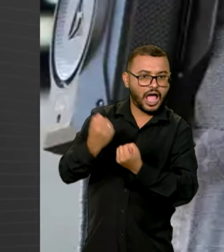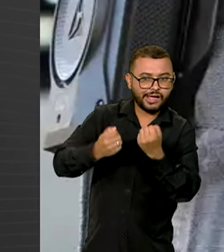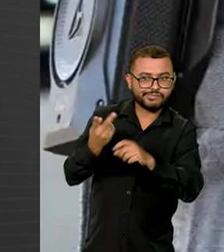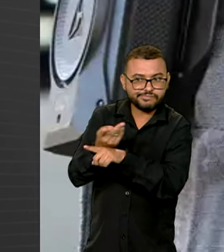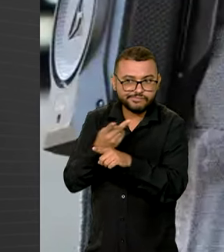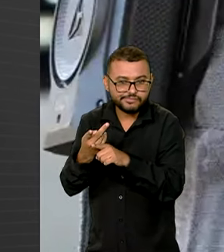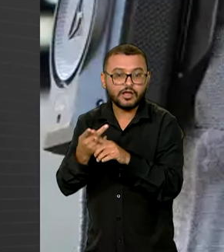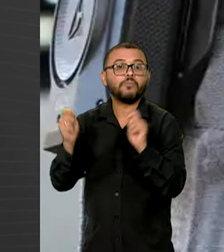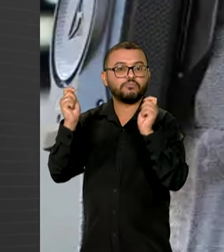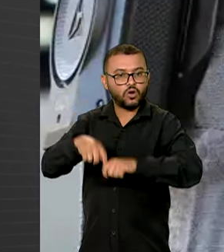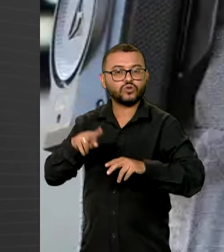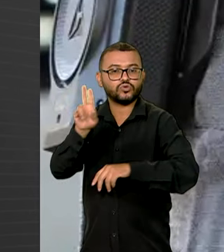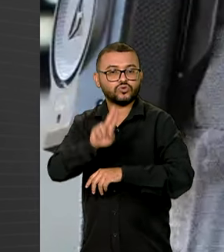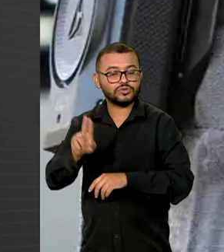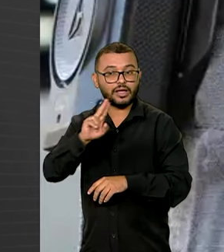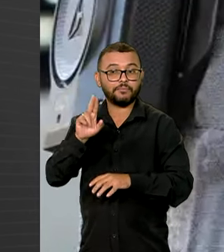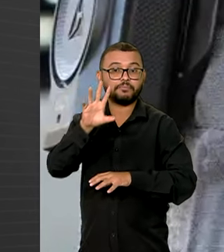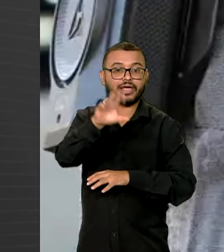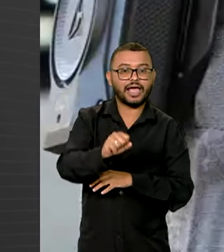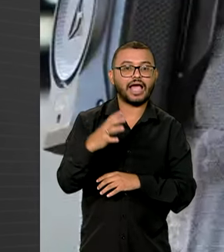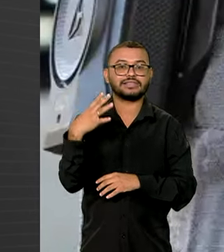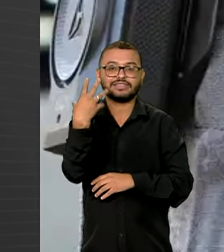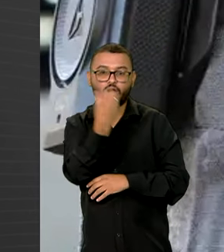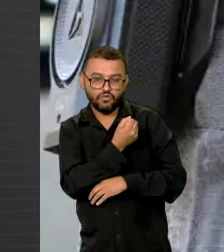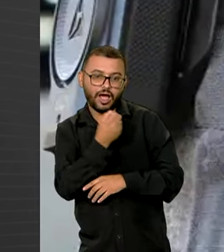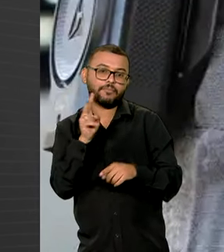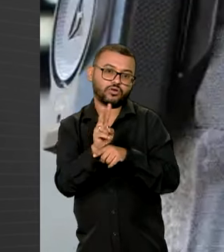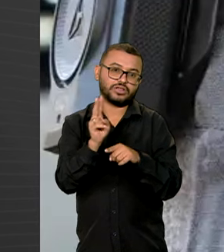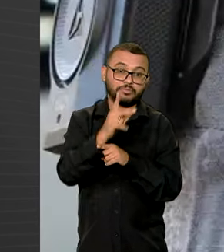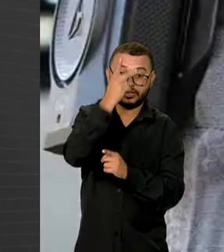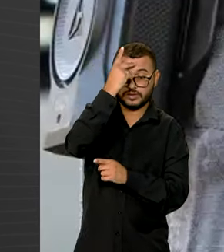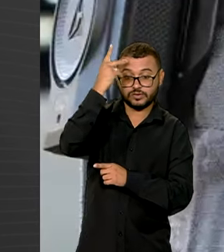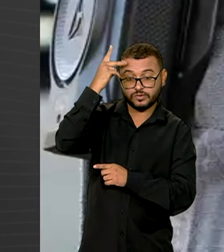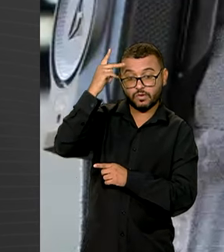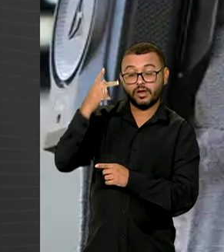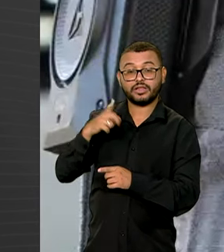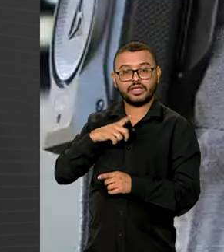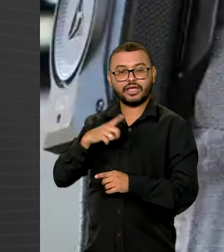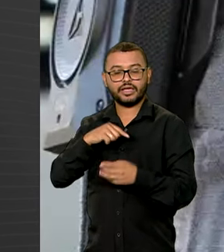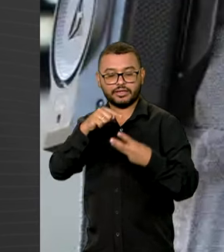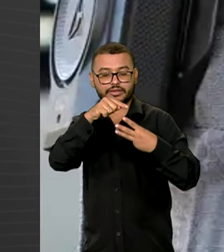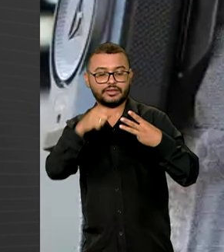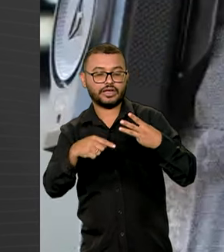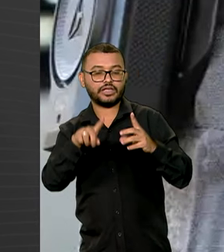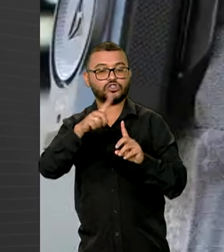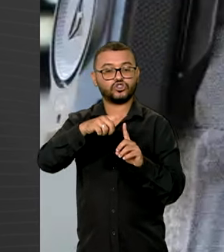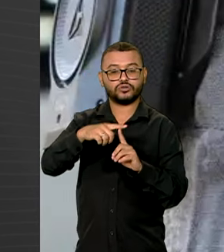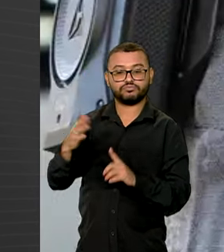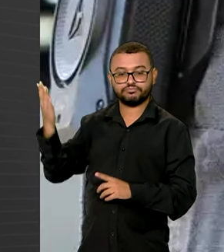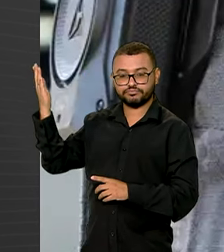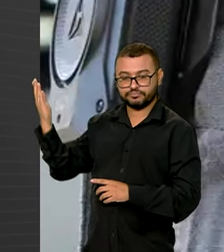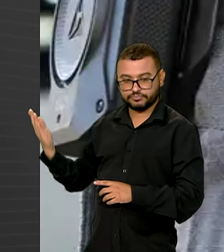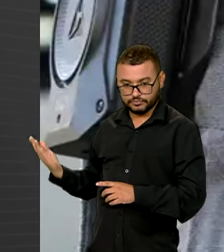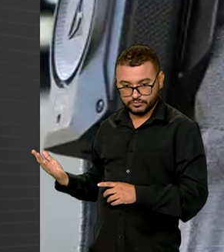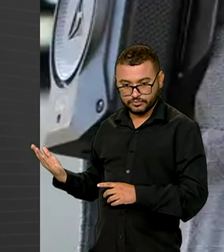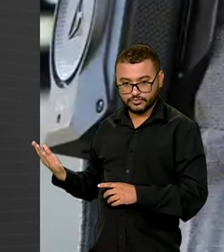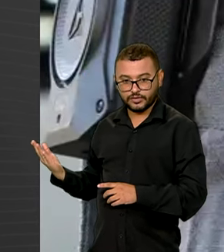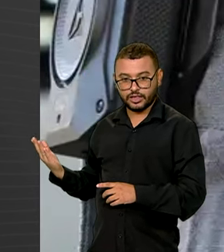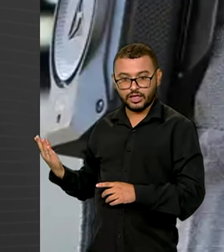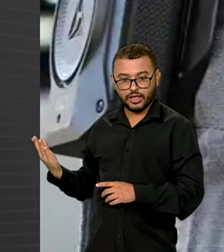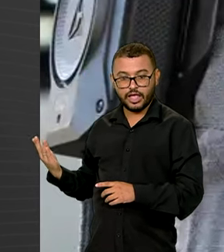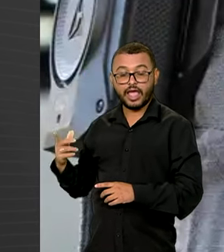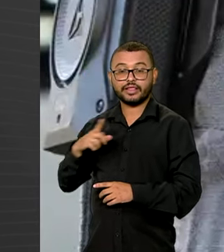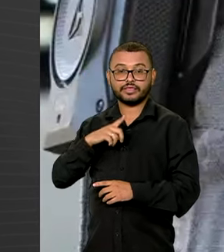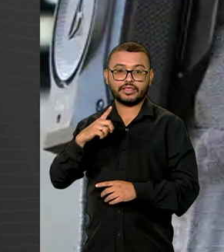e também nas ações de busca, salvamento e resgate. Foram definidas ainda três modalidades para o uso dos equipamentos,